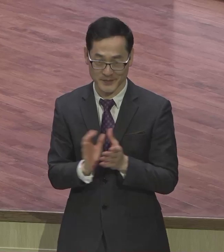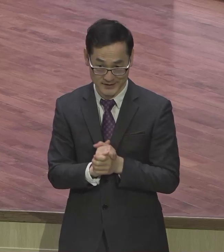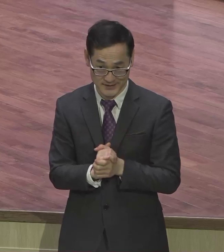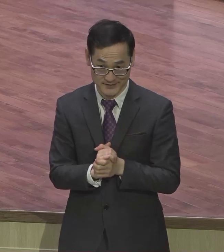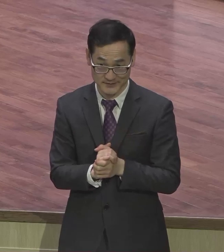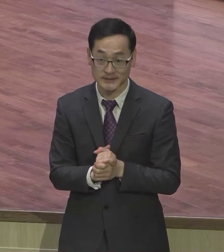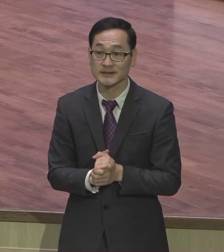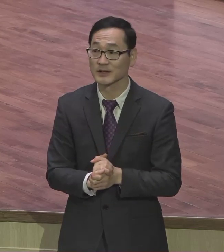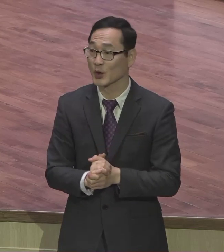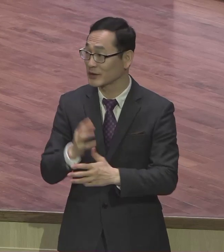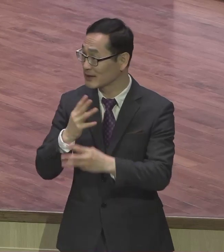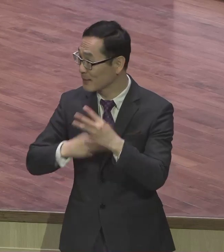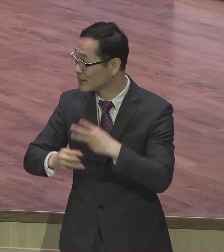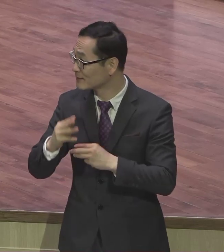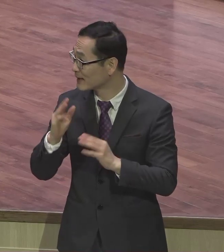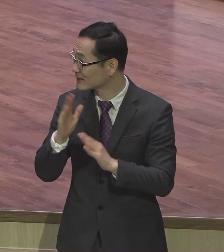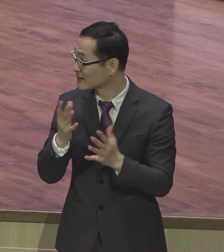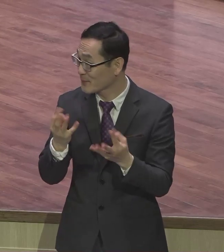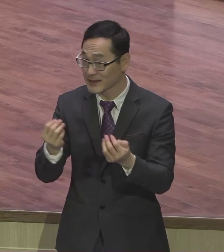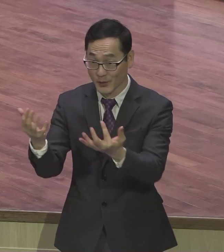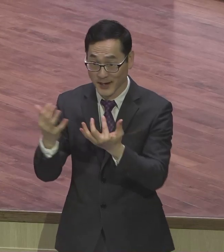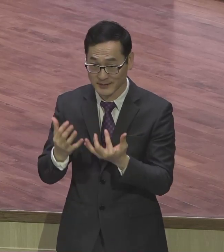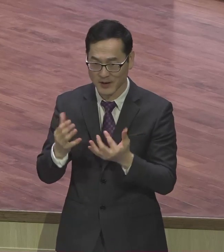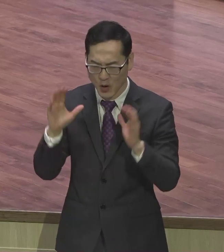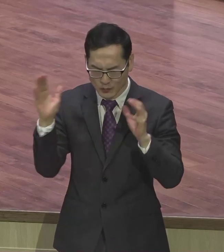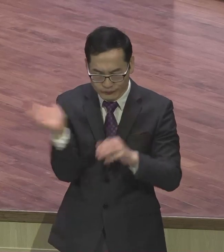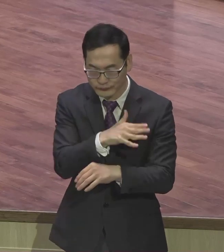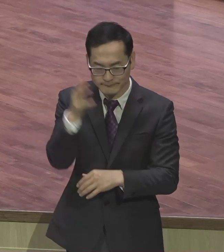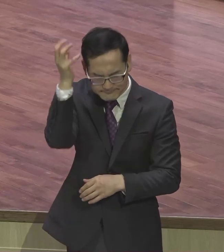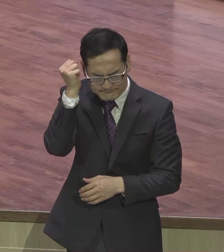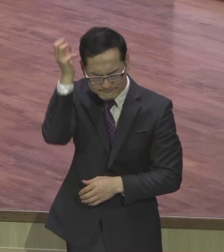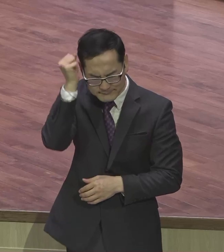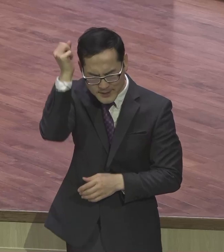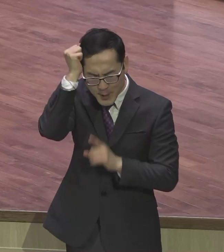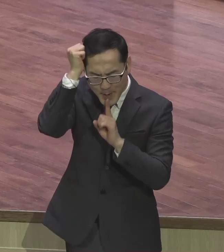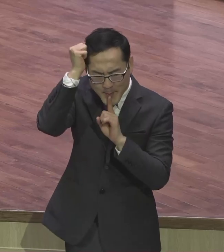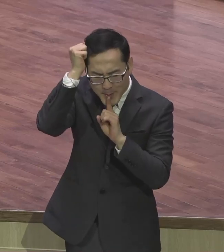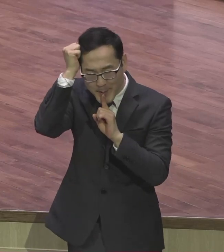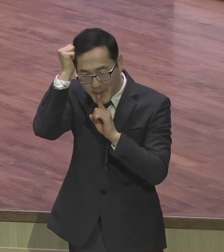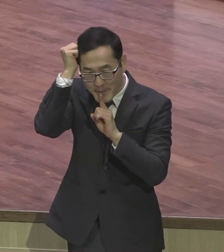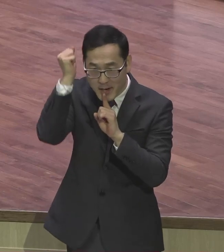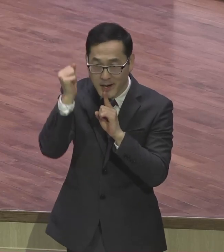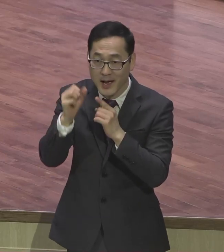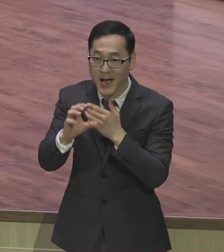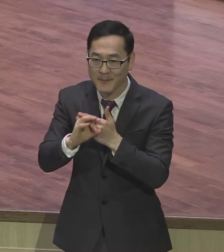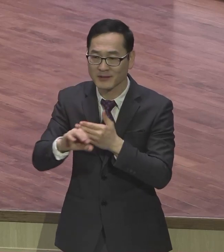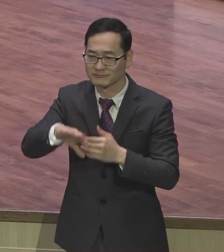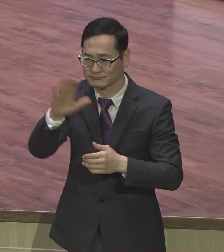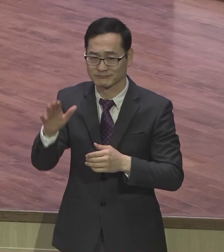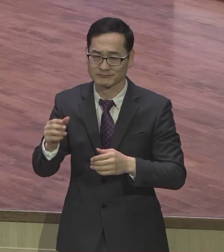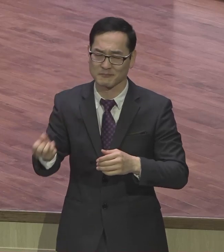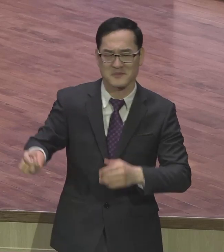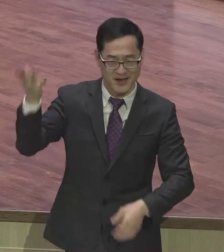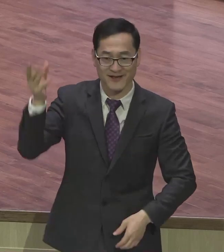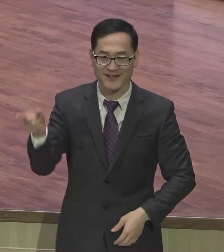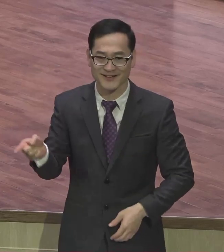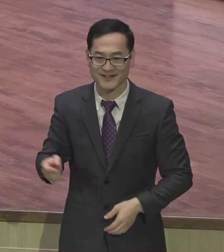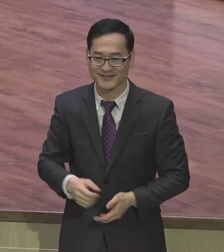많이 왔는데 이 말씀 어렸을 때부터 외워가지고 고백한다 그 랩런트 끝난 거예요 공부를 잘한다